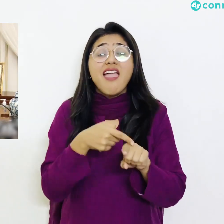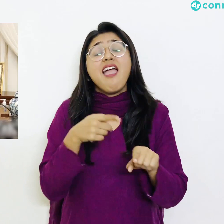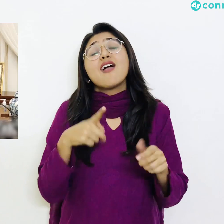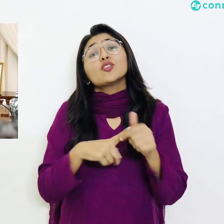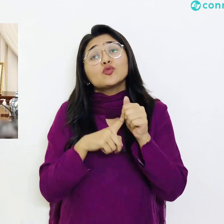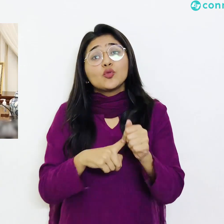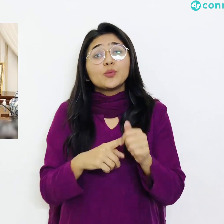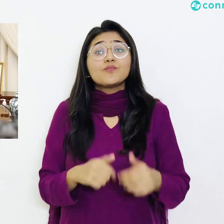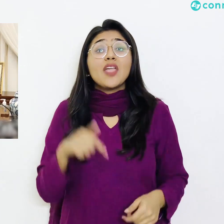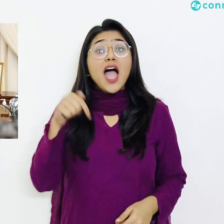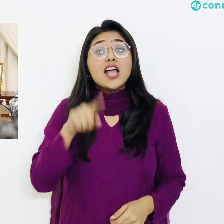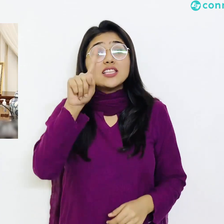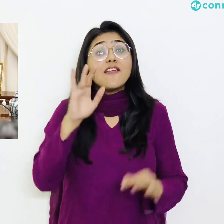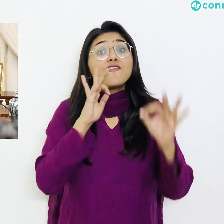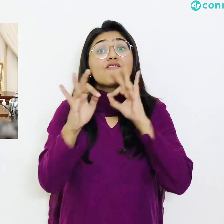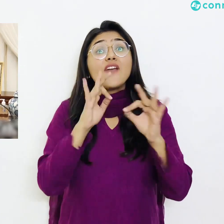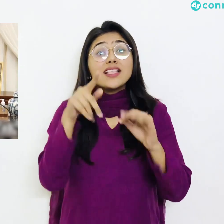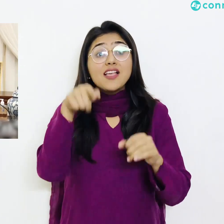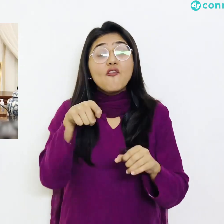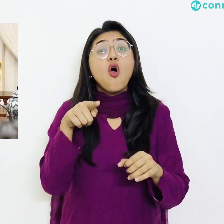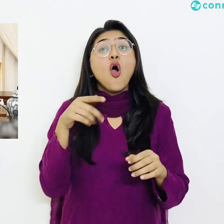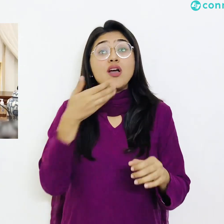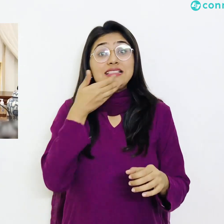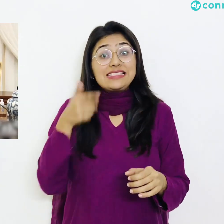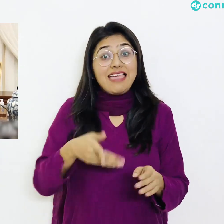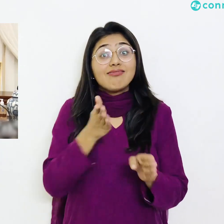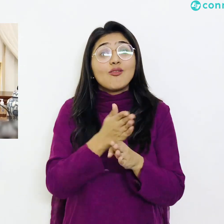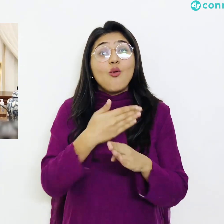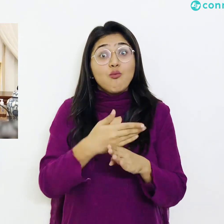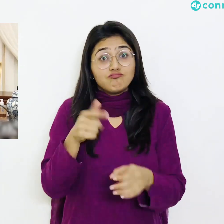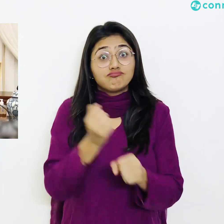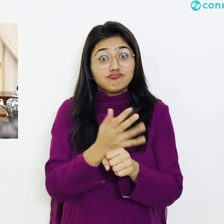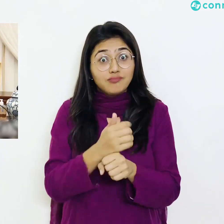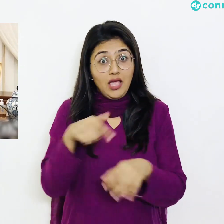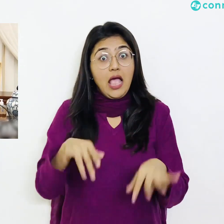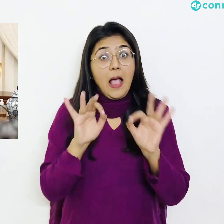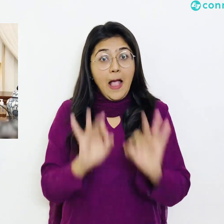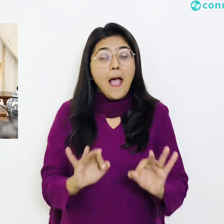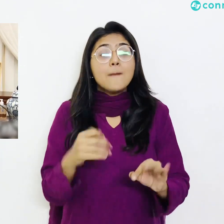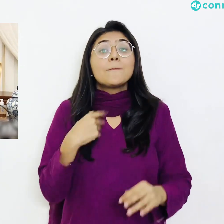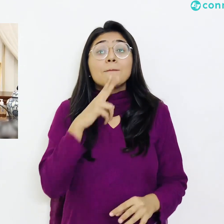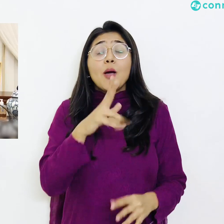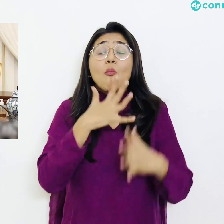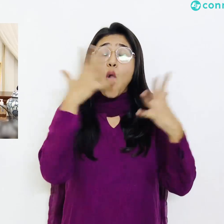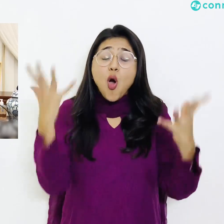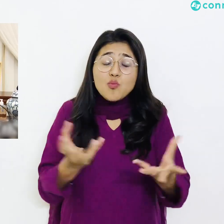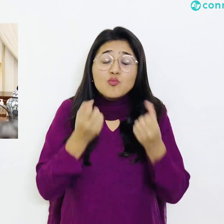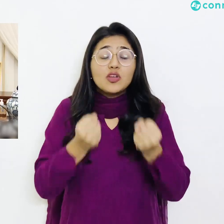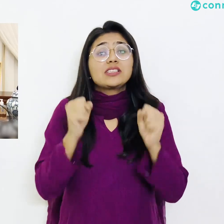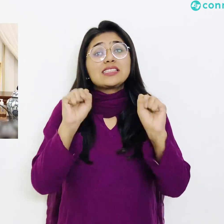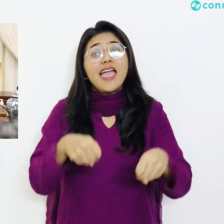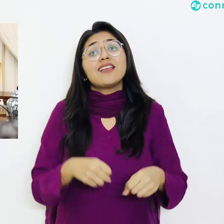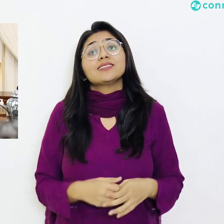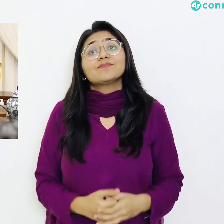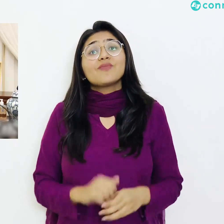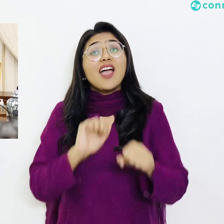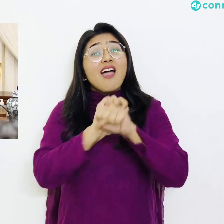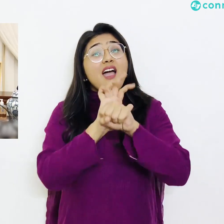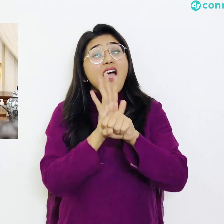سندھ حکومت کر رہی ہے وہ ایک بہت مشکل فیصلہ ہے کرونا وائرس کی وجہ سے کل ڈاکٹر